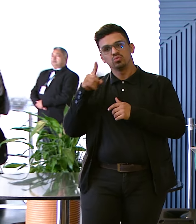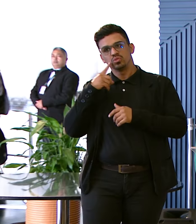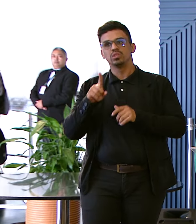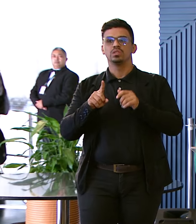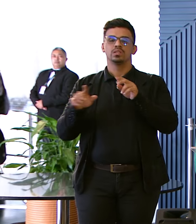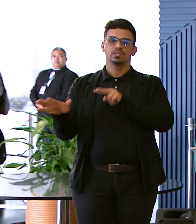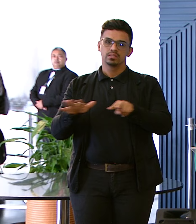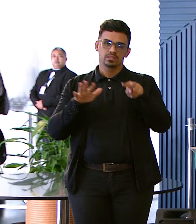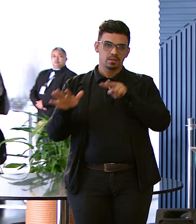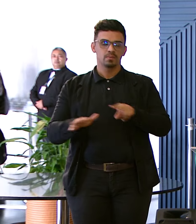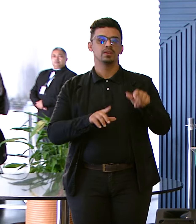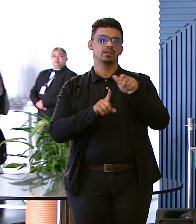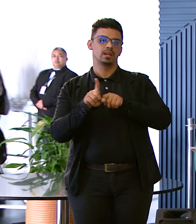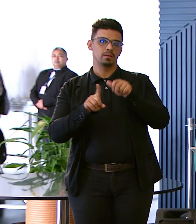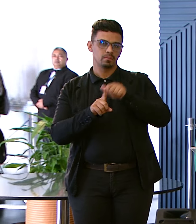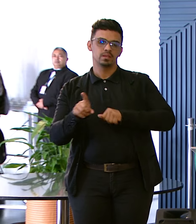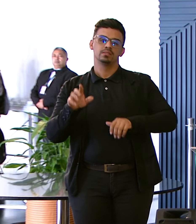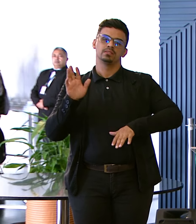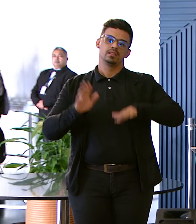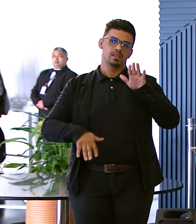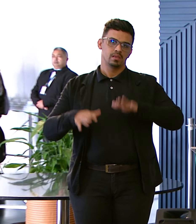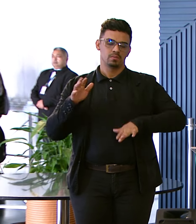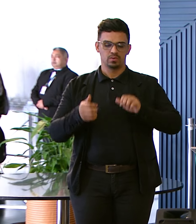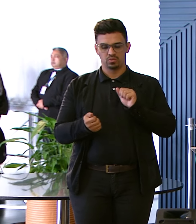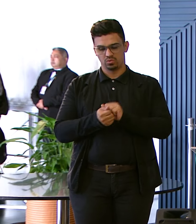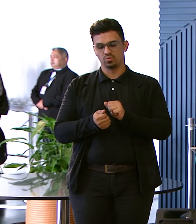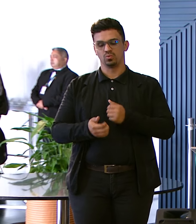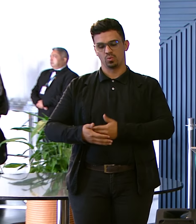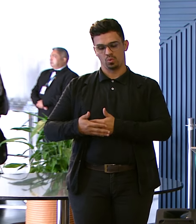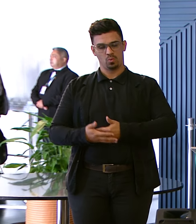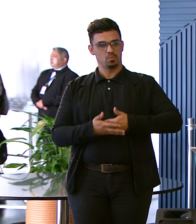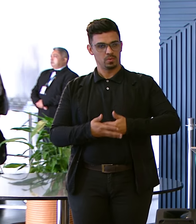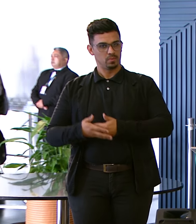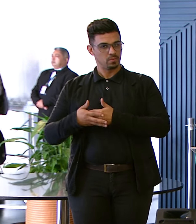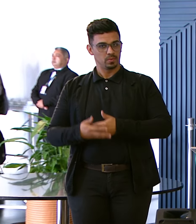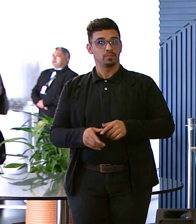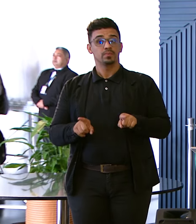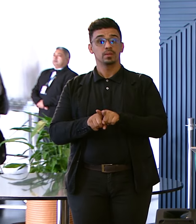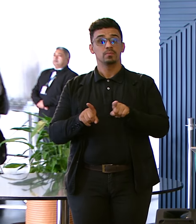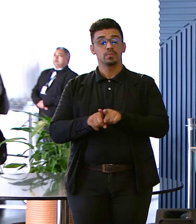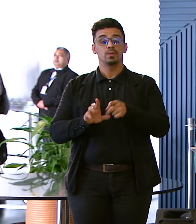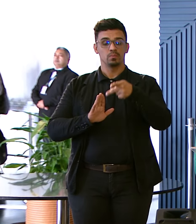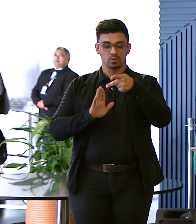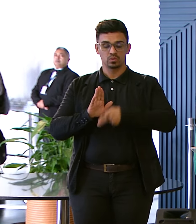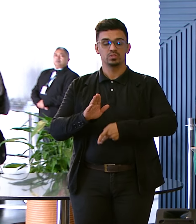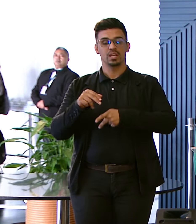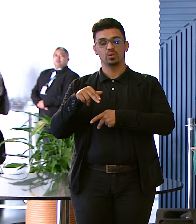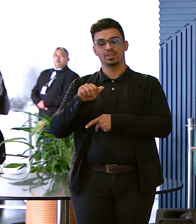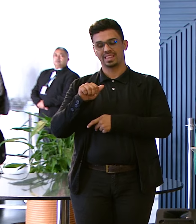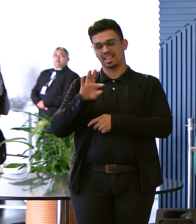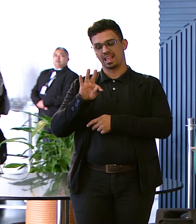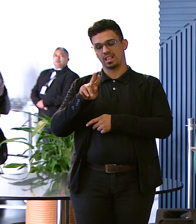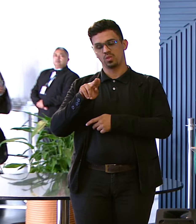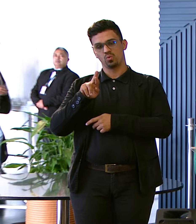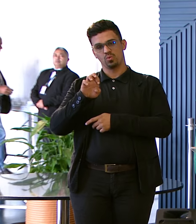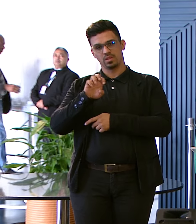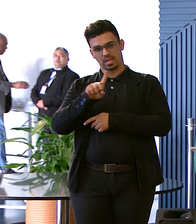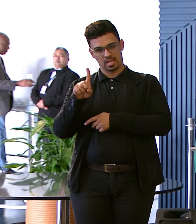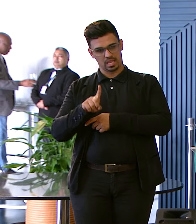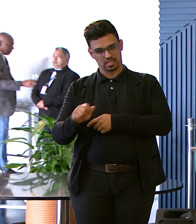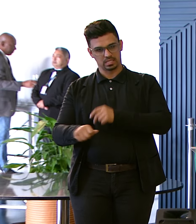bebês Na nossa UTI Não Natal Começamos O projeto Natureza E o prontuário Afetivo Também na UTI